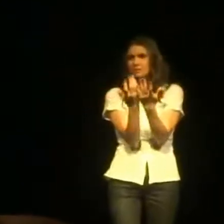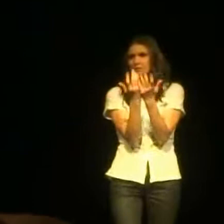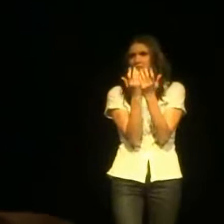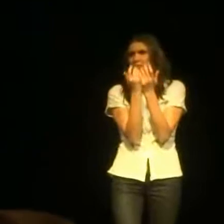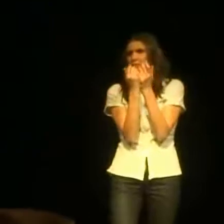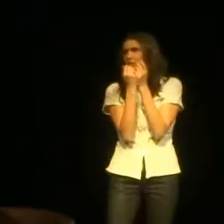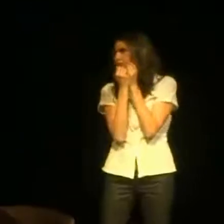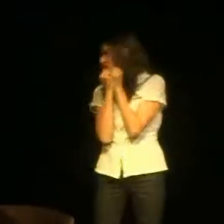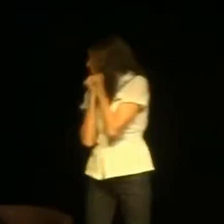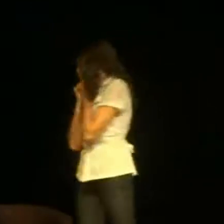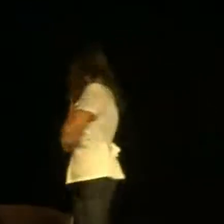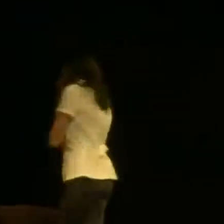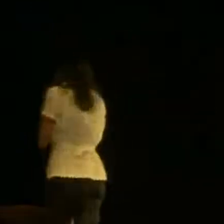vieux